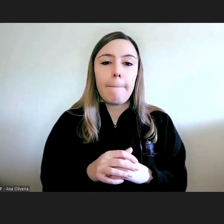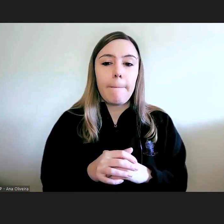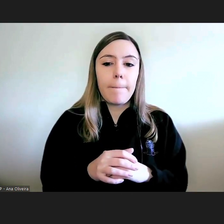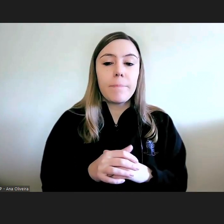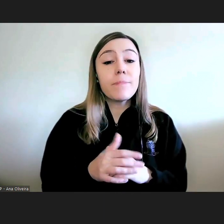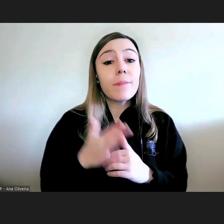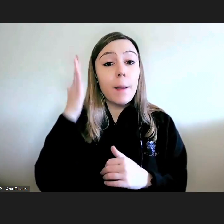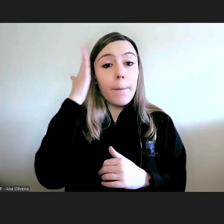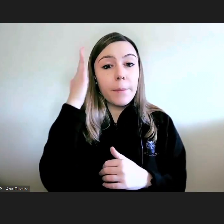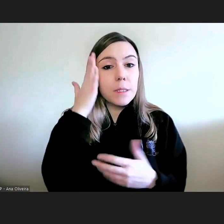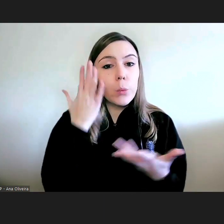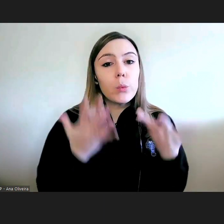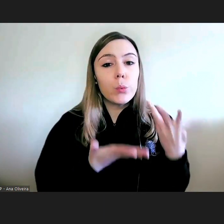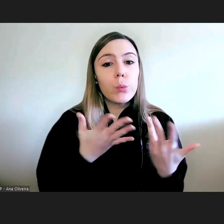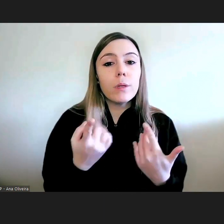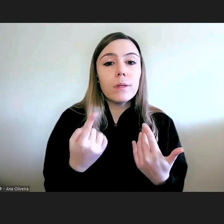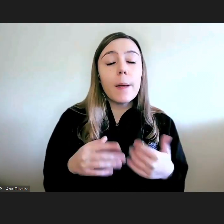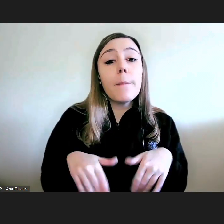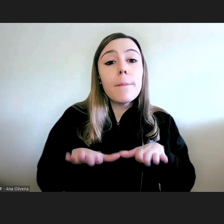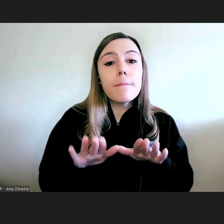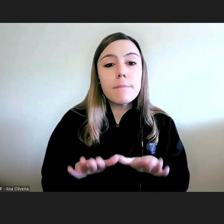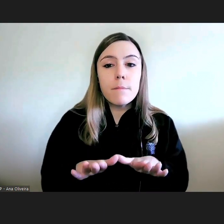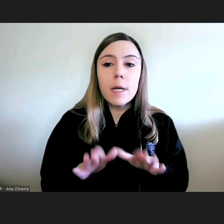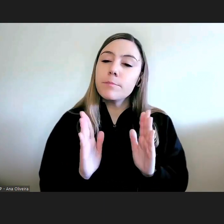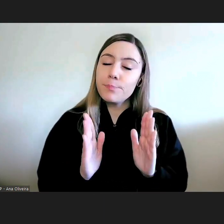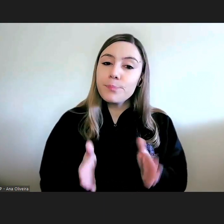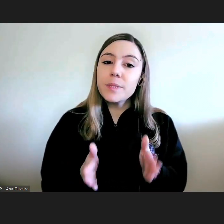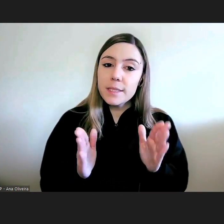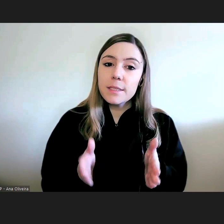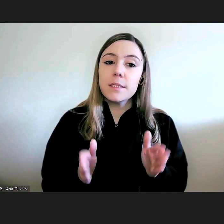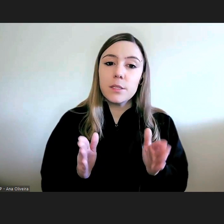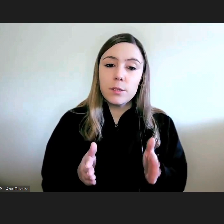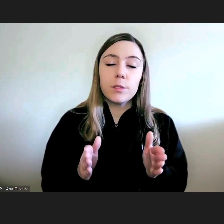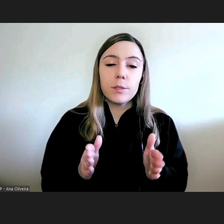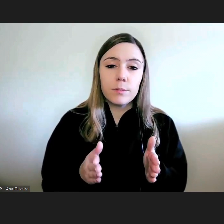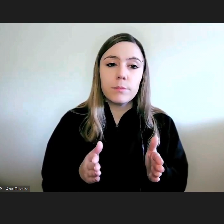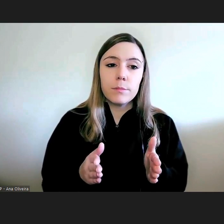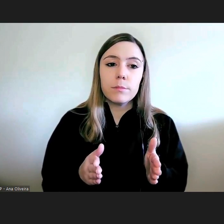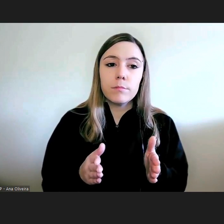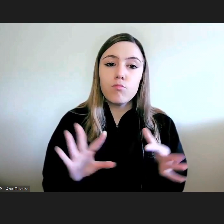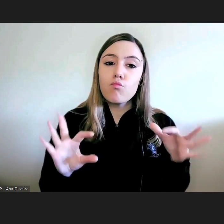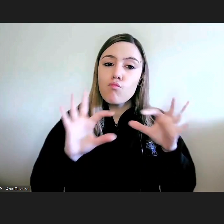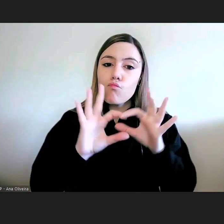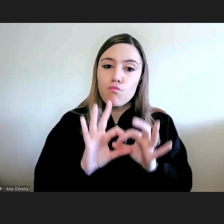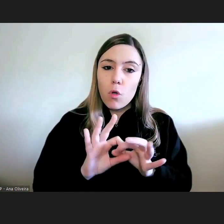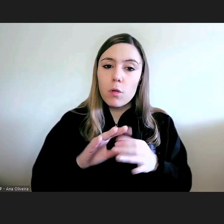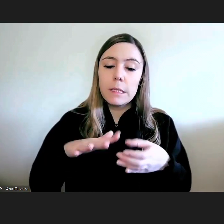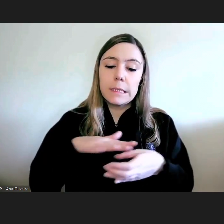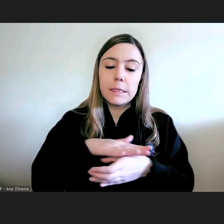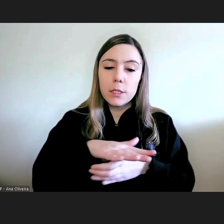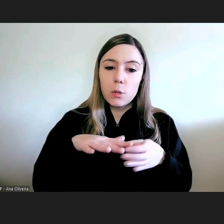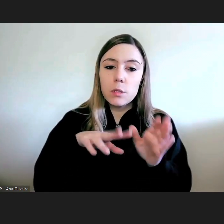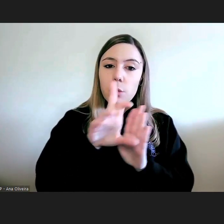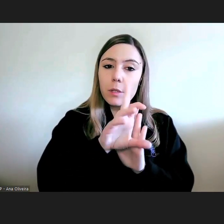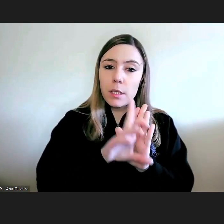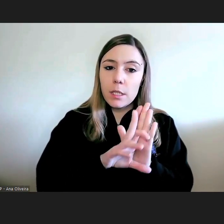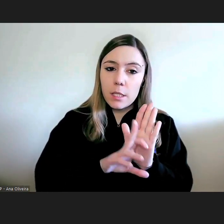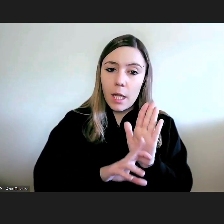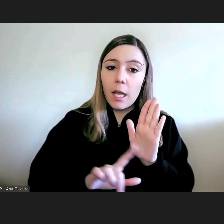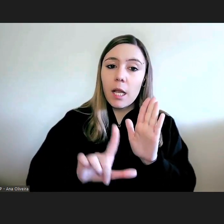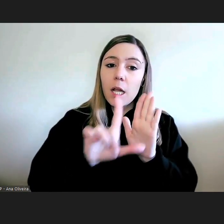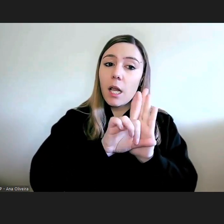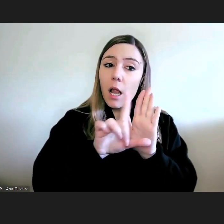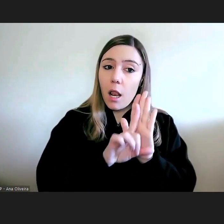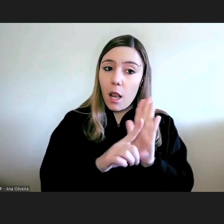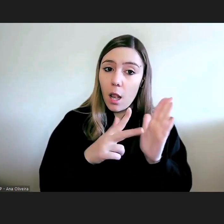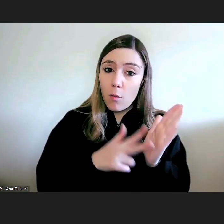capacidade de reação mas têm que estar de facto têm que estar de acordo com o quadro normativo vigente sob pena de